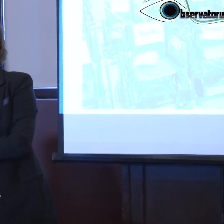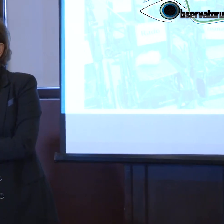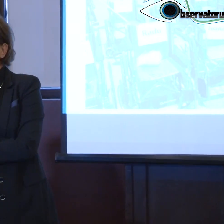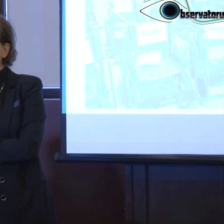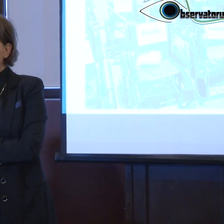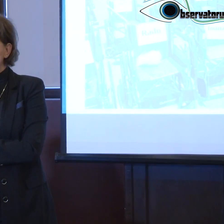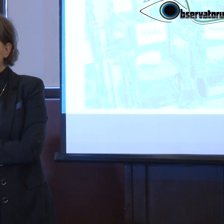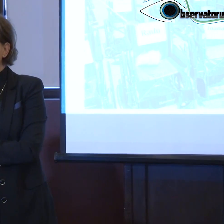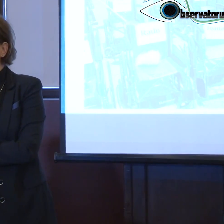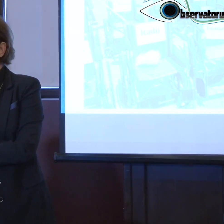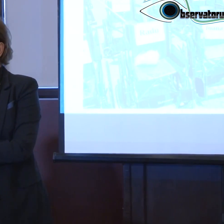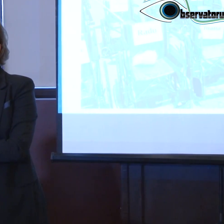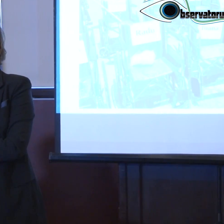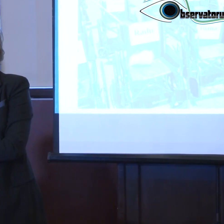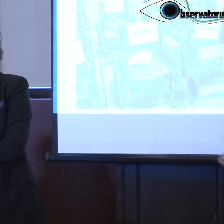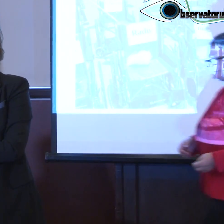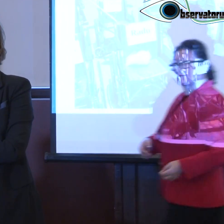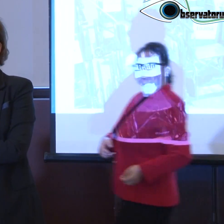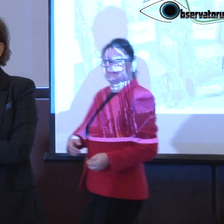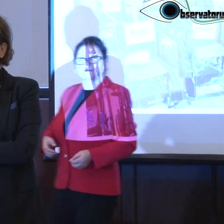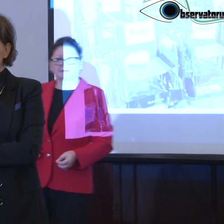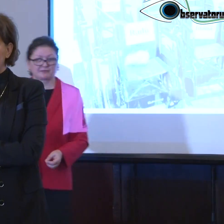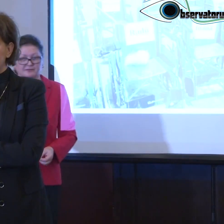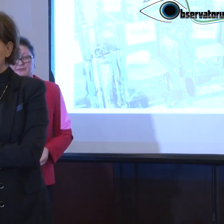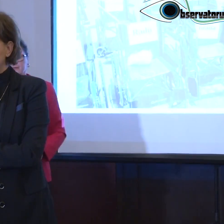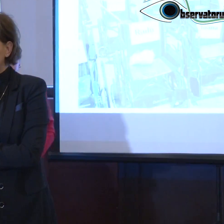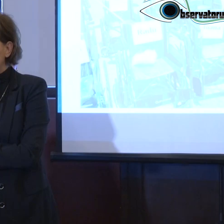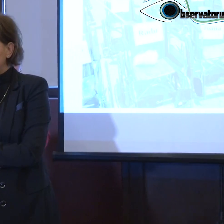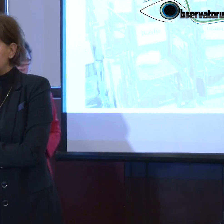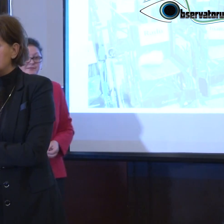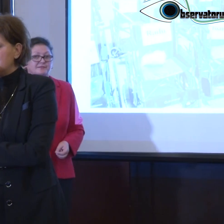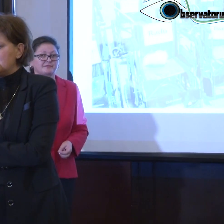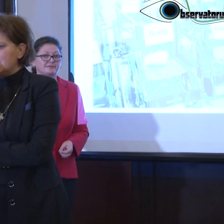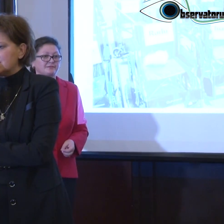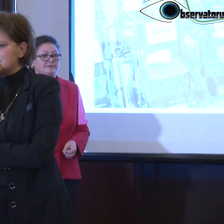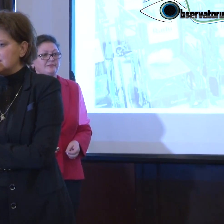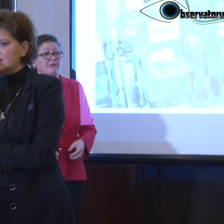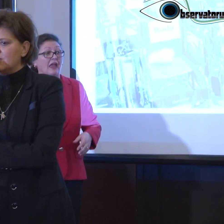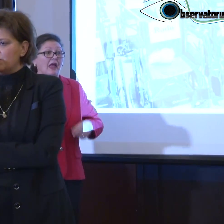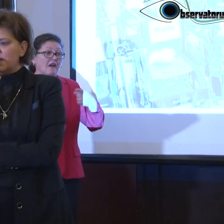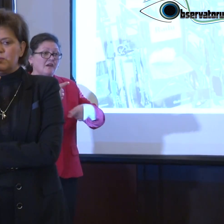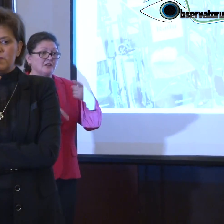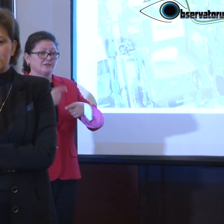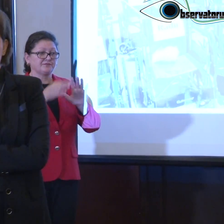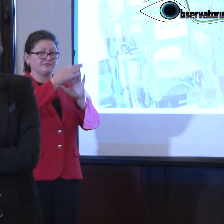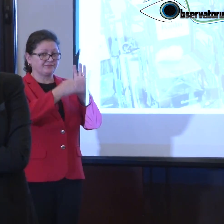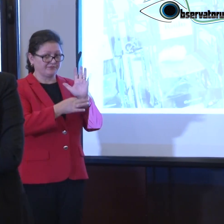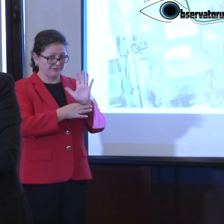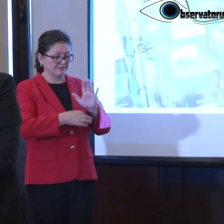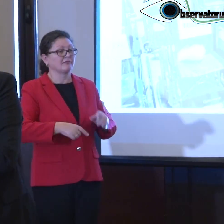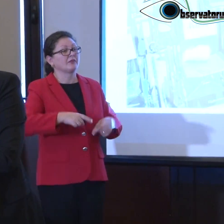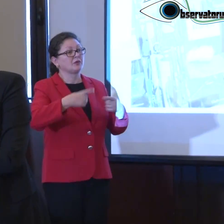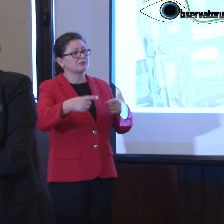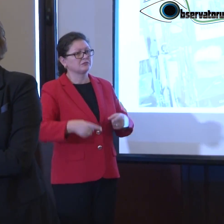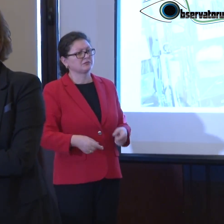întrea să continui lista cu toate minunile care s-au întâmplat. Spun minuni că nu mă așteptam la reacție. Cum a reacțiat,